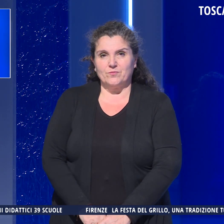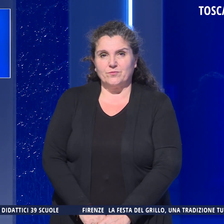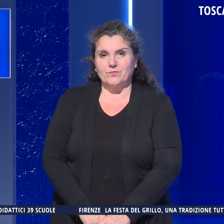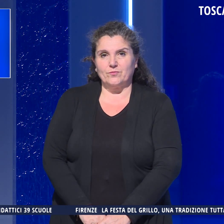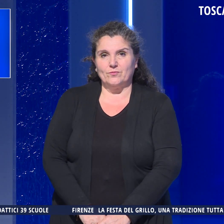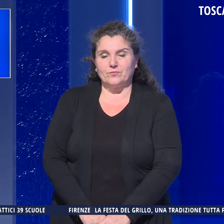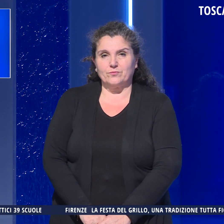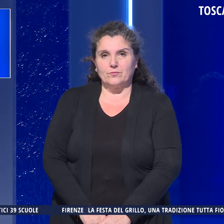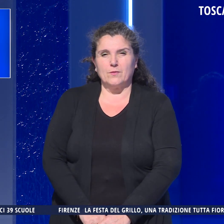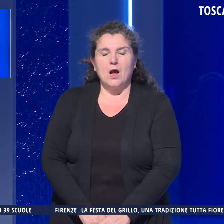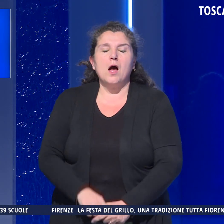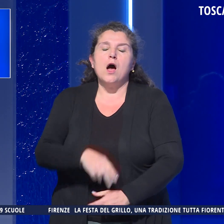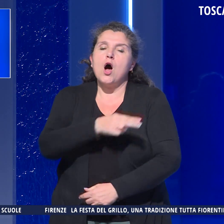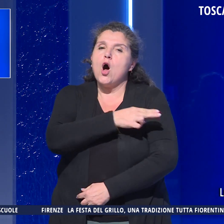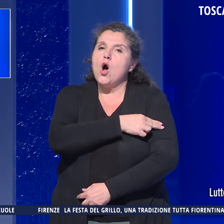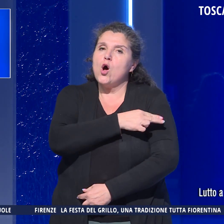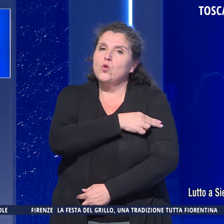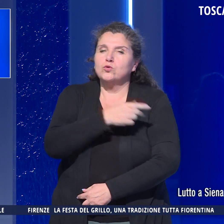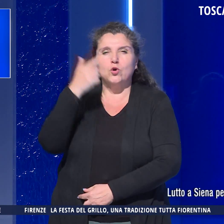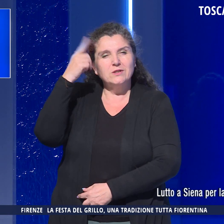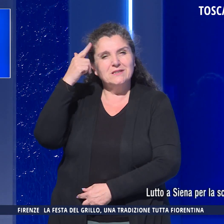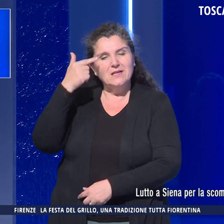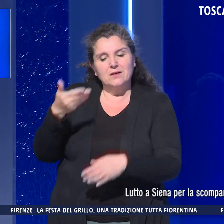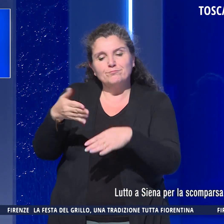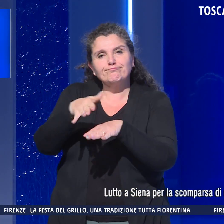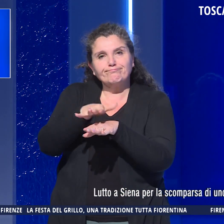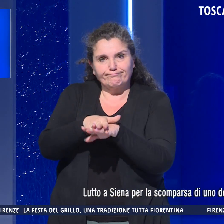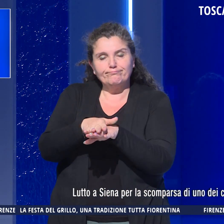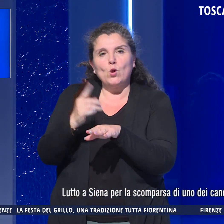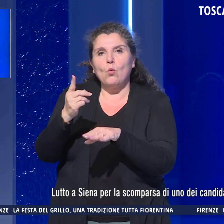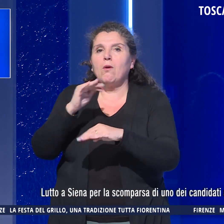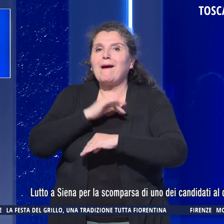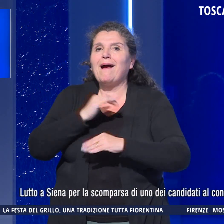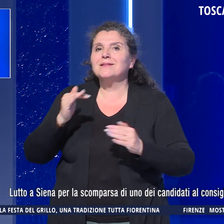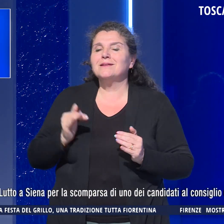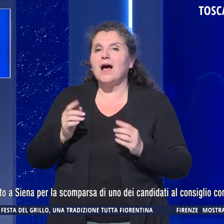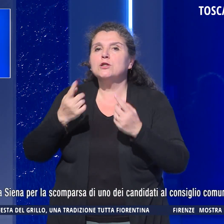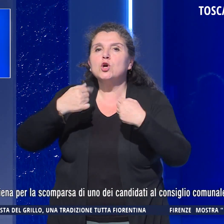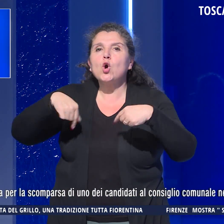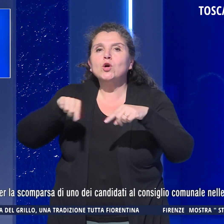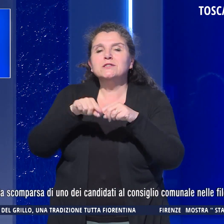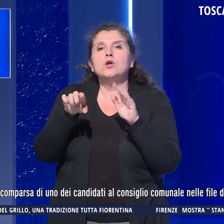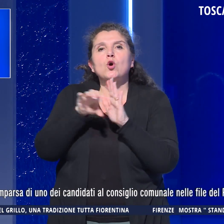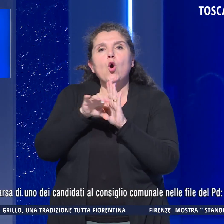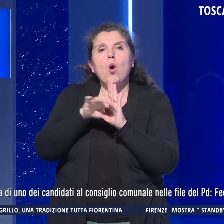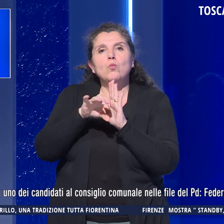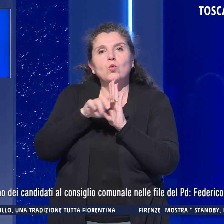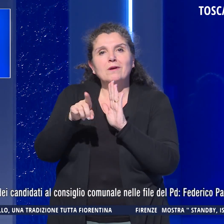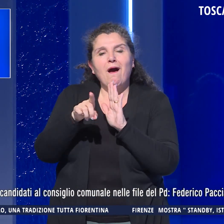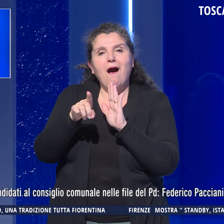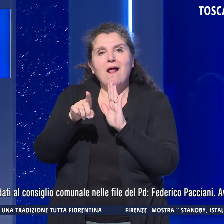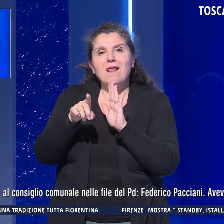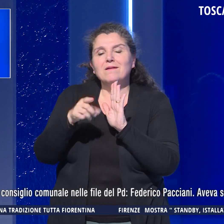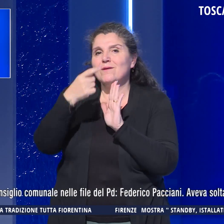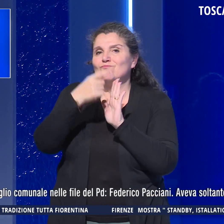E lutto a Siena per la scomparsa di uno dei candidati al Consiglio Comunale nelle file del